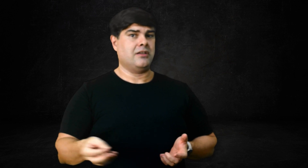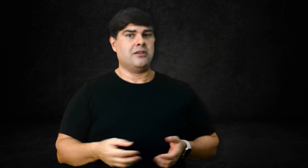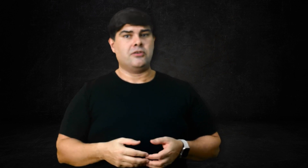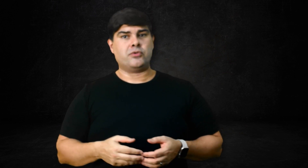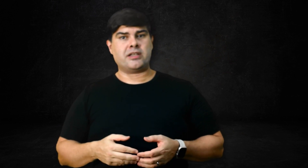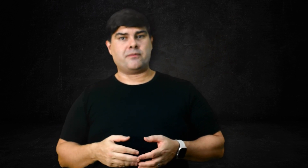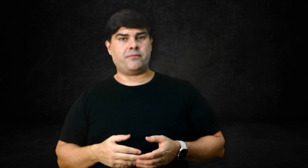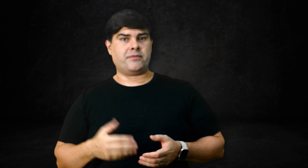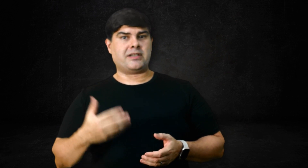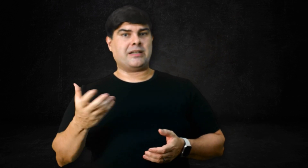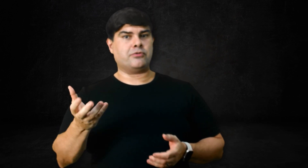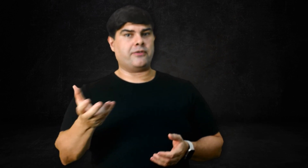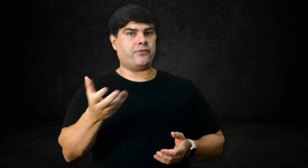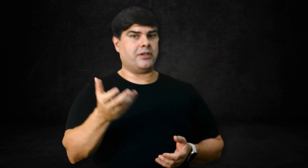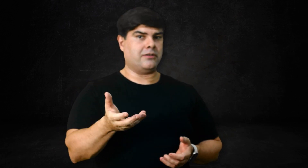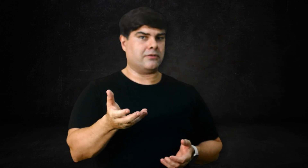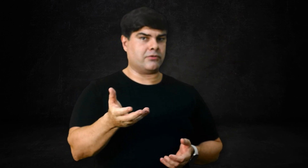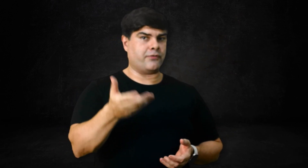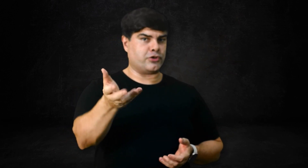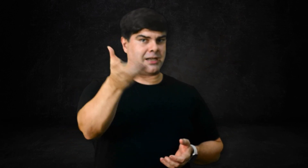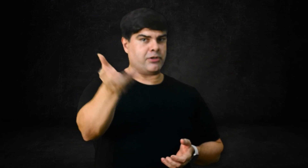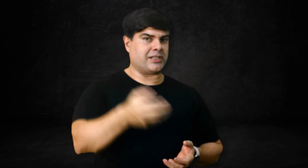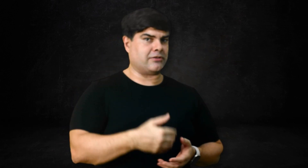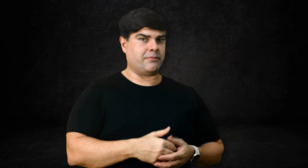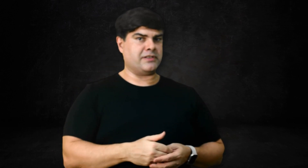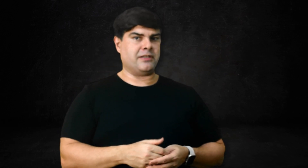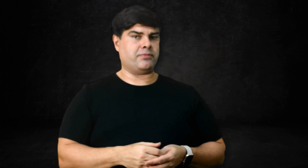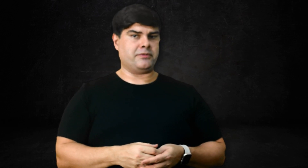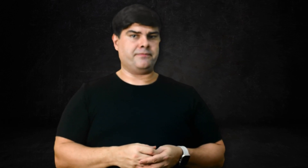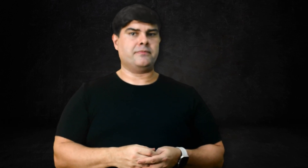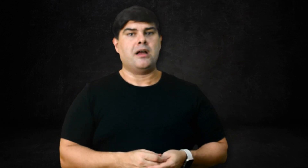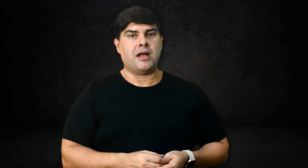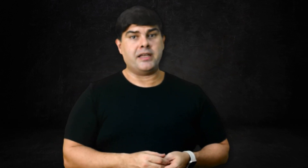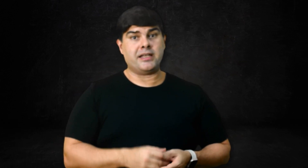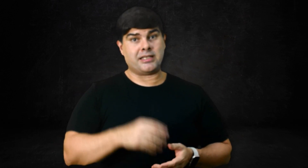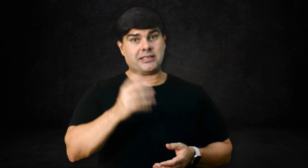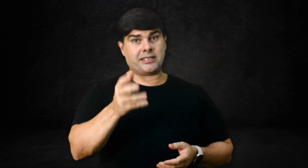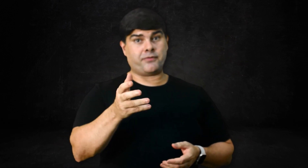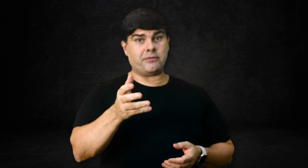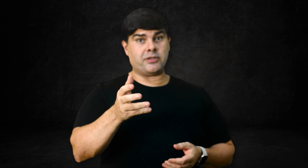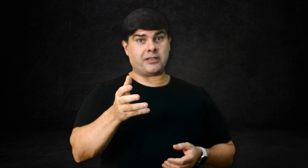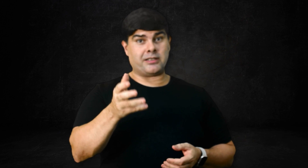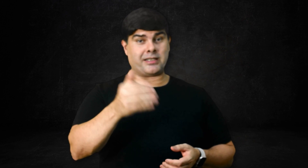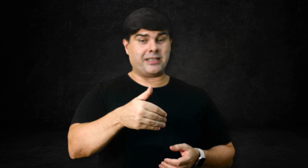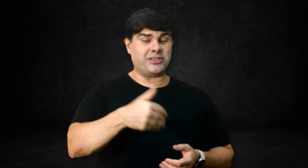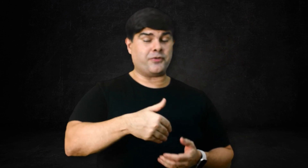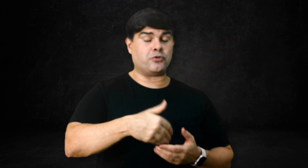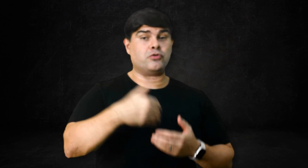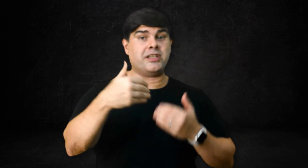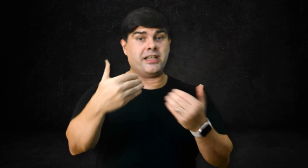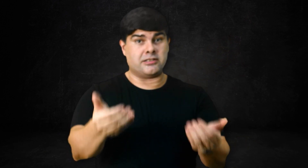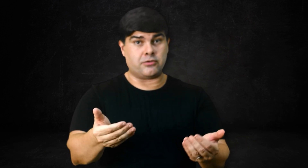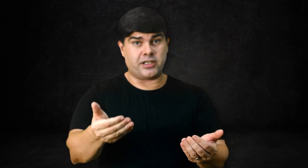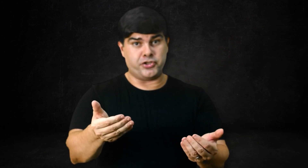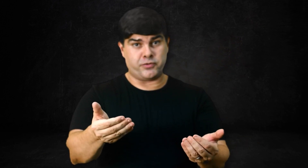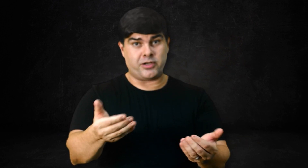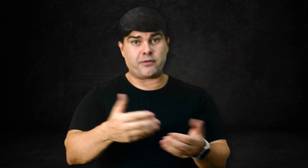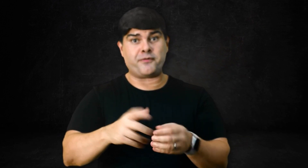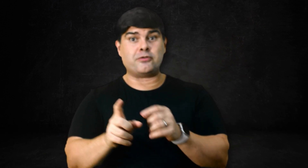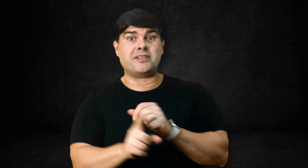Do que for de carboidrato aí, por exemplo. Aí, até aqui a gente falou tudo que entra no organismo, Agora vamos falar do que